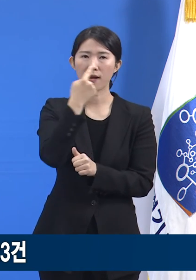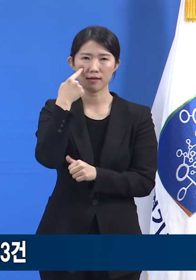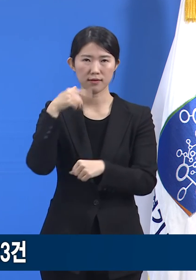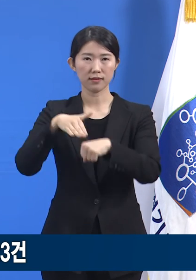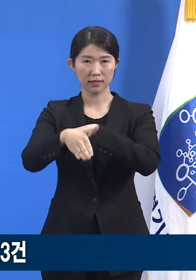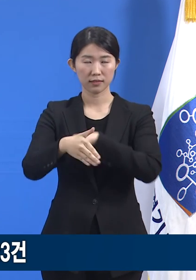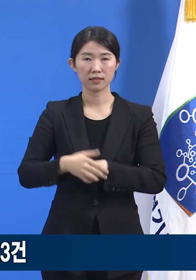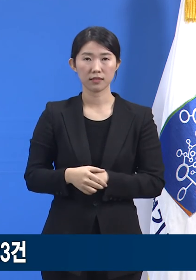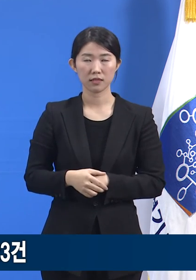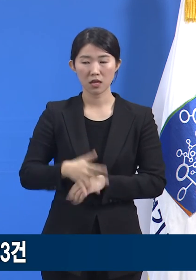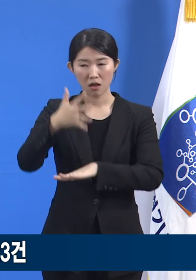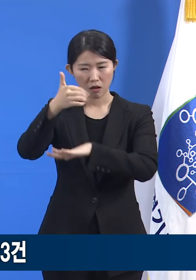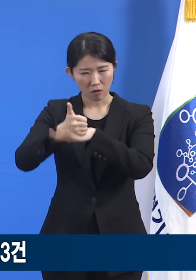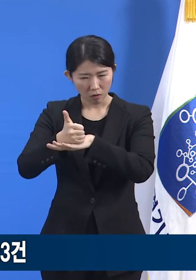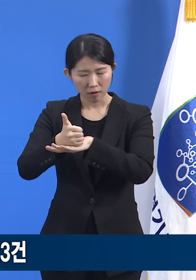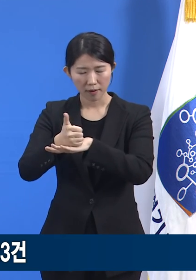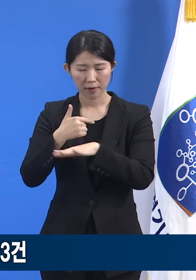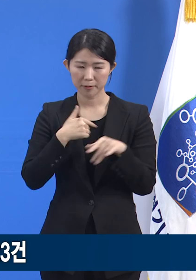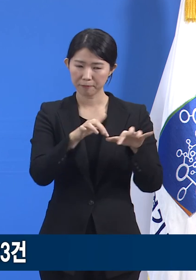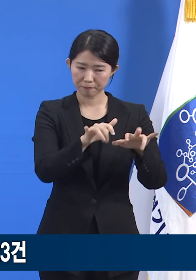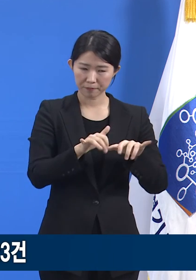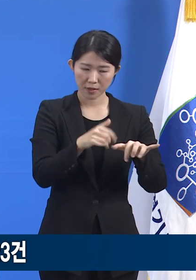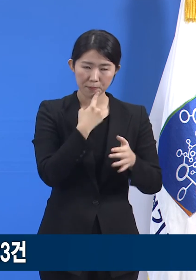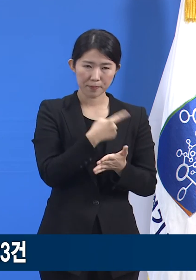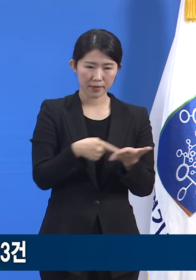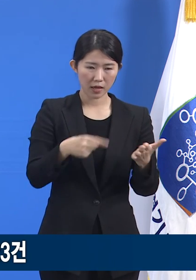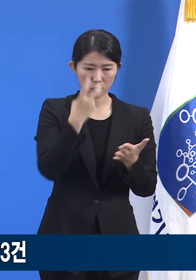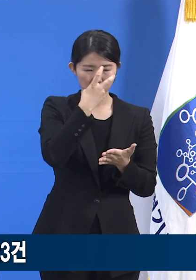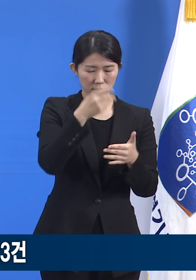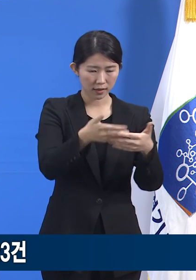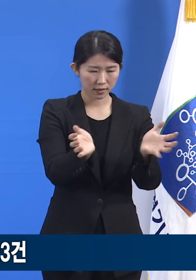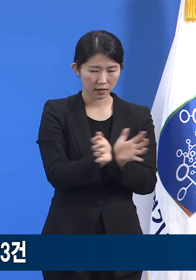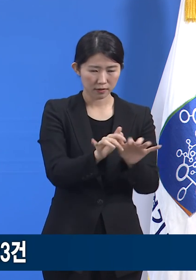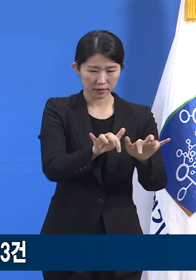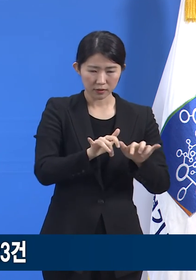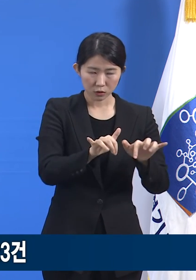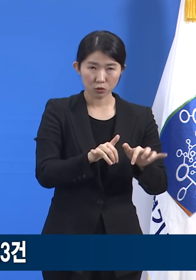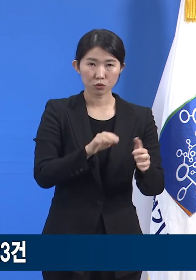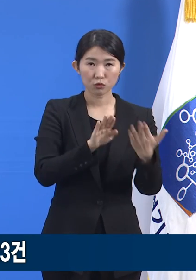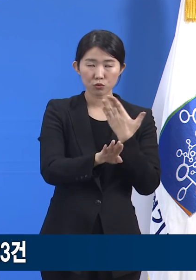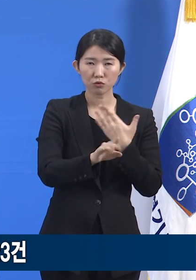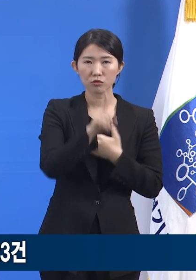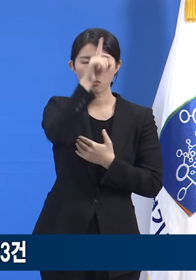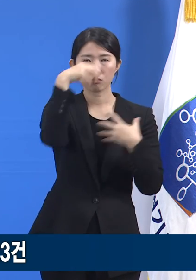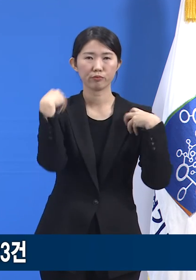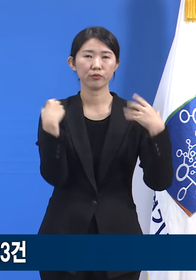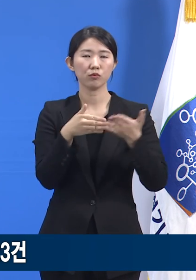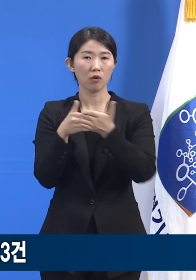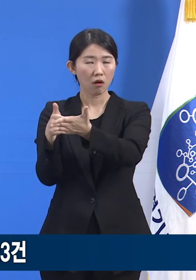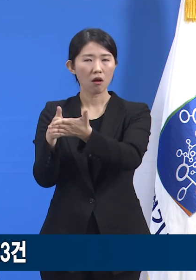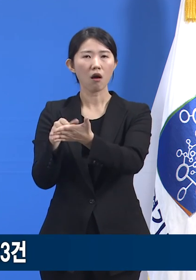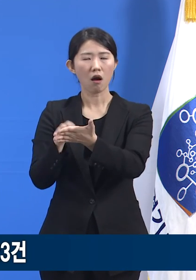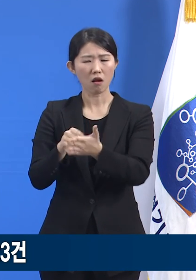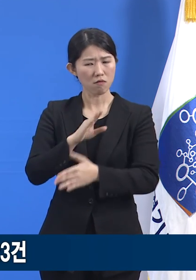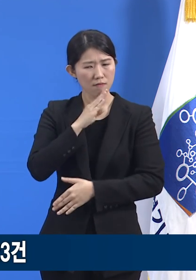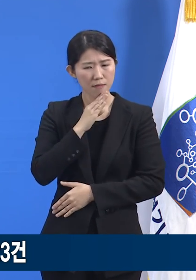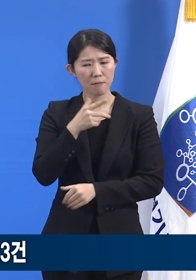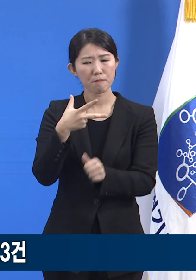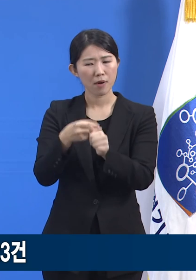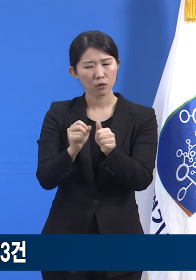정부의 예방접종 피해 조사반에서 최종적으로 백신과 이상반응의 인과관계를 판단하게 됩니다.